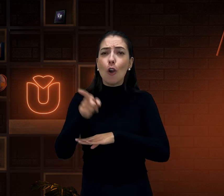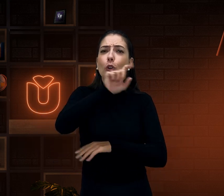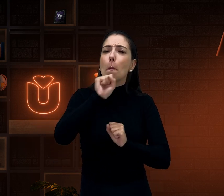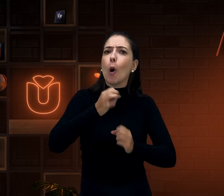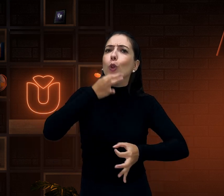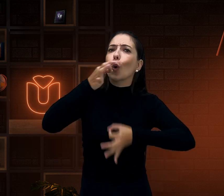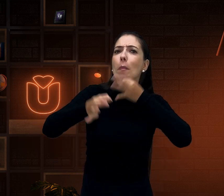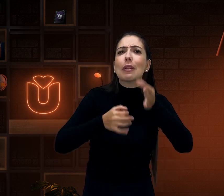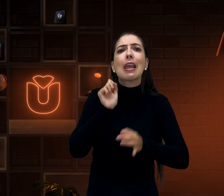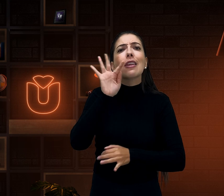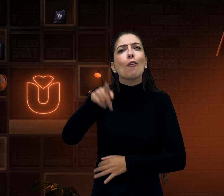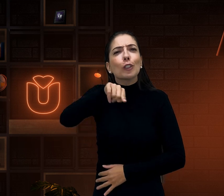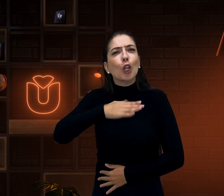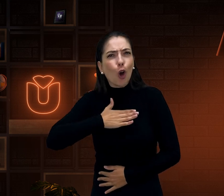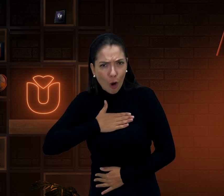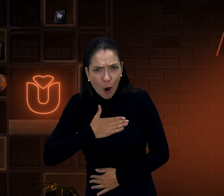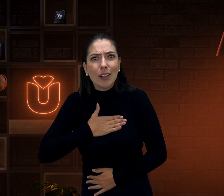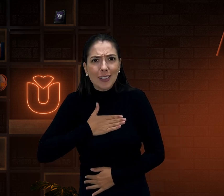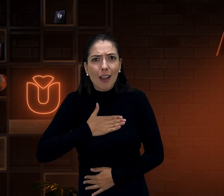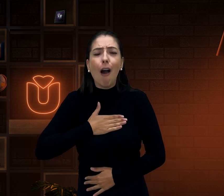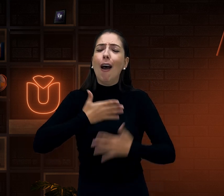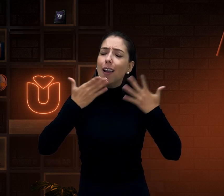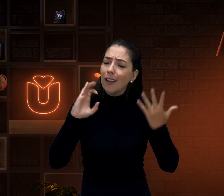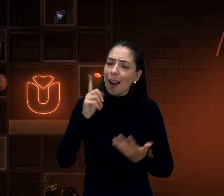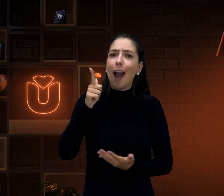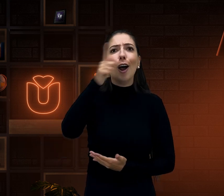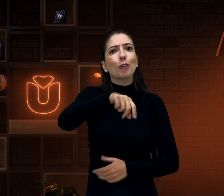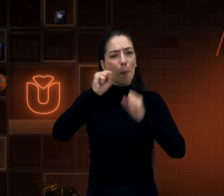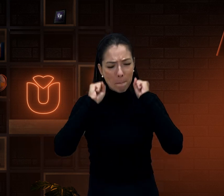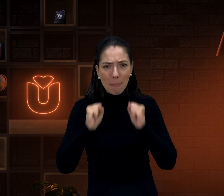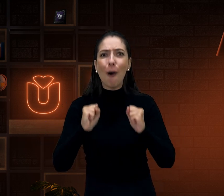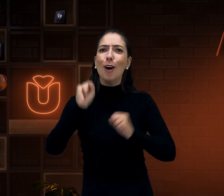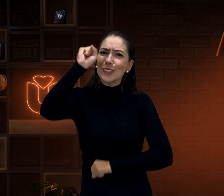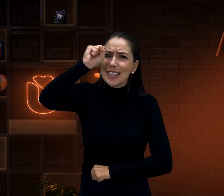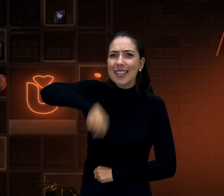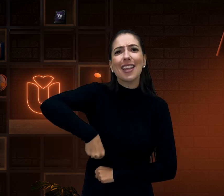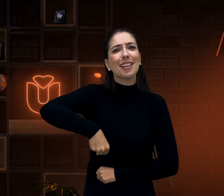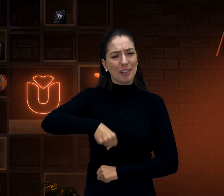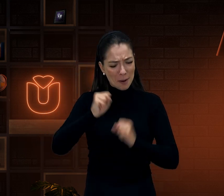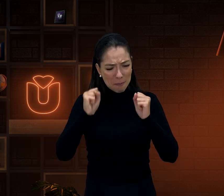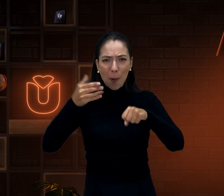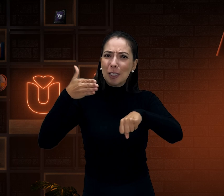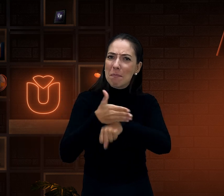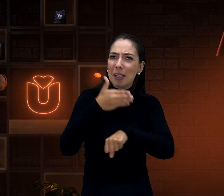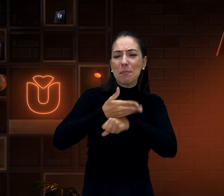e deixe a sua opinião aqui no chat para a gente se vocês já viram um bom intérprete que fez